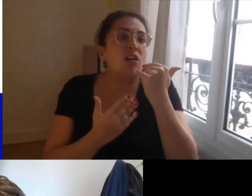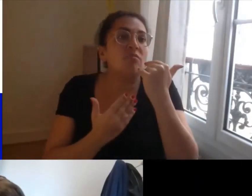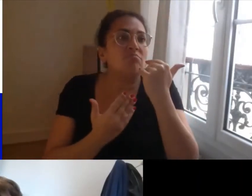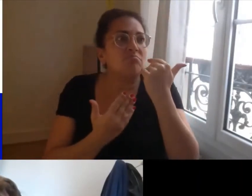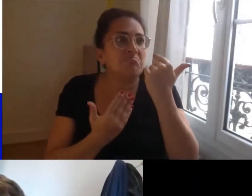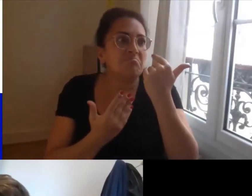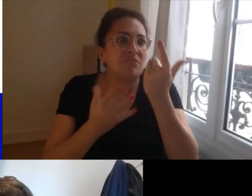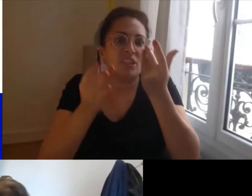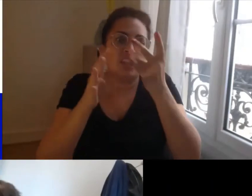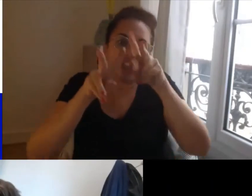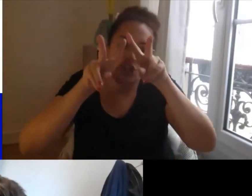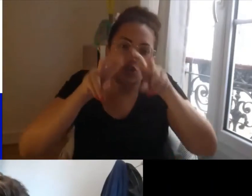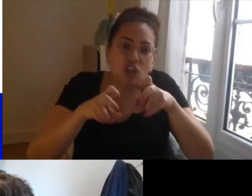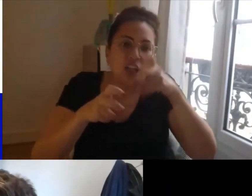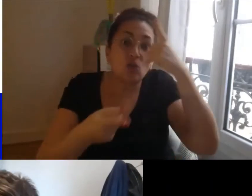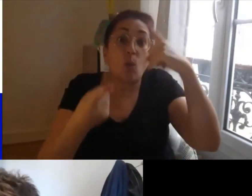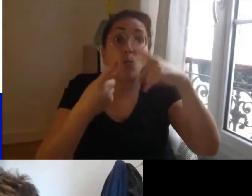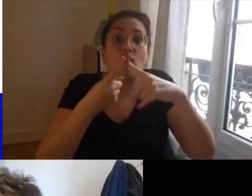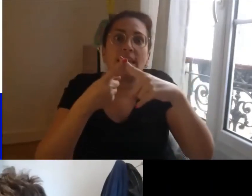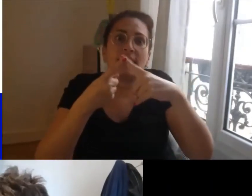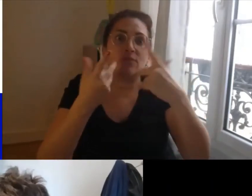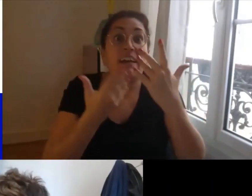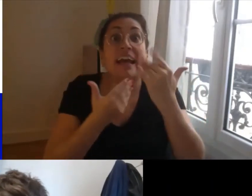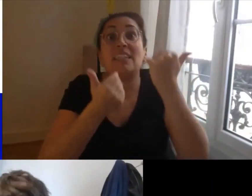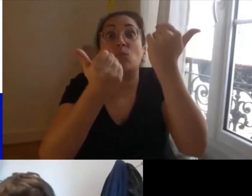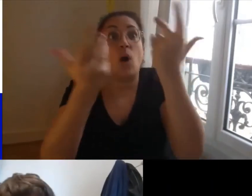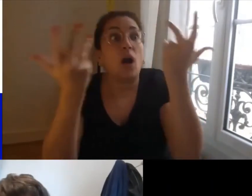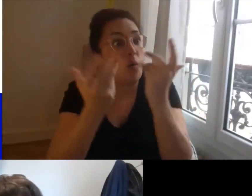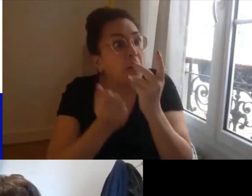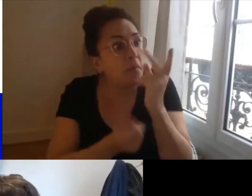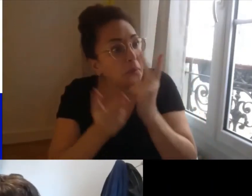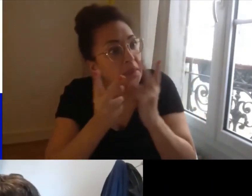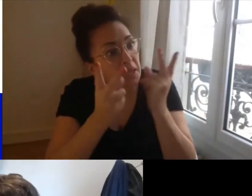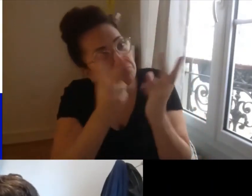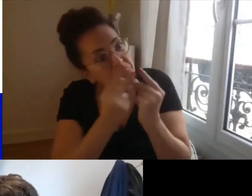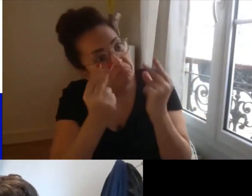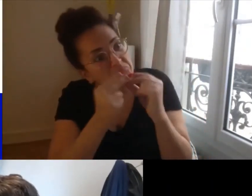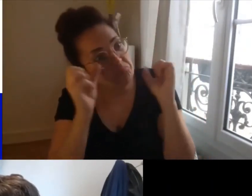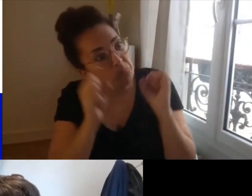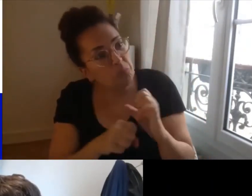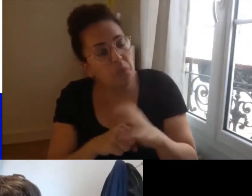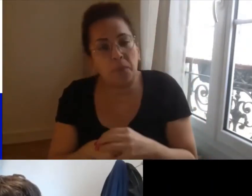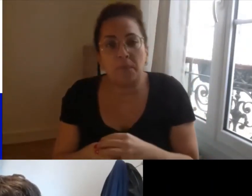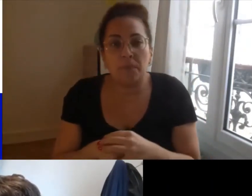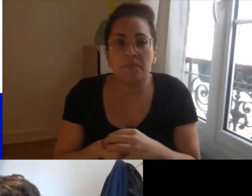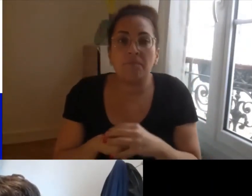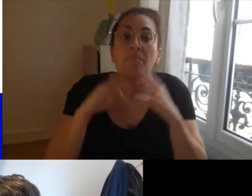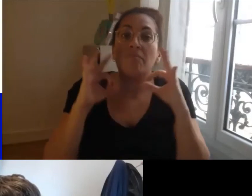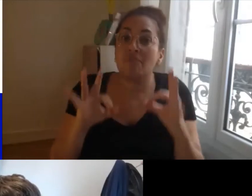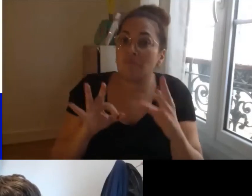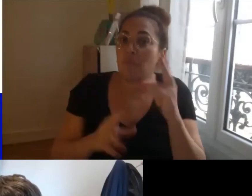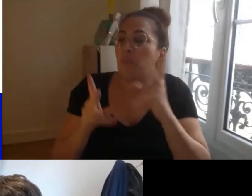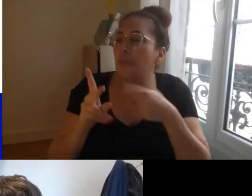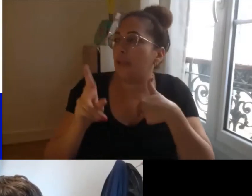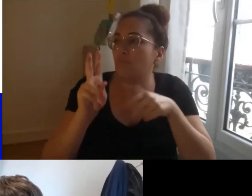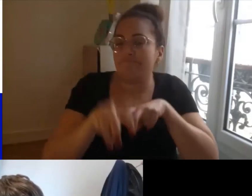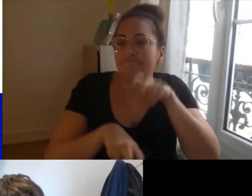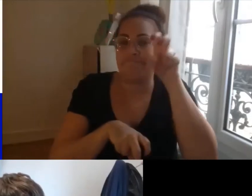Oui alors effectivement je suis peut-être passée un petit peu vite là-dessus donc la